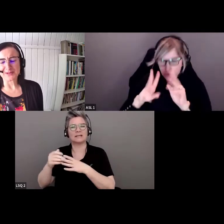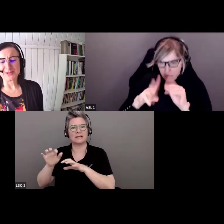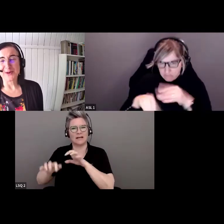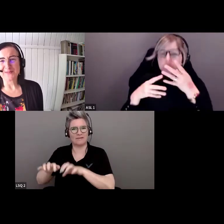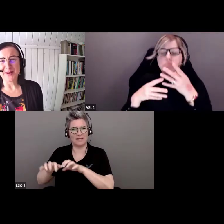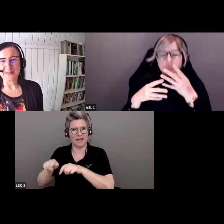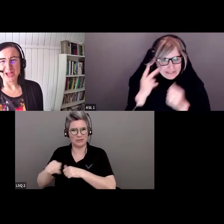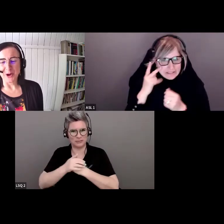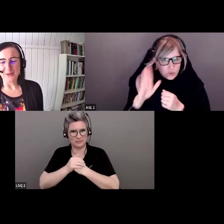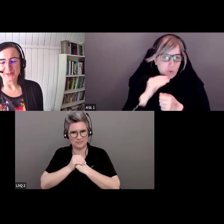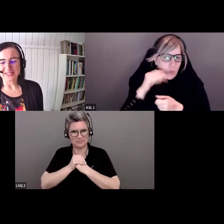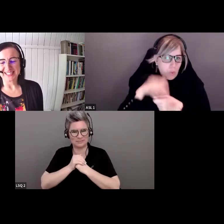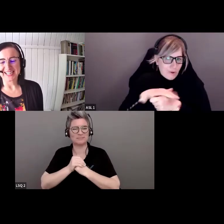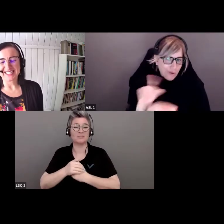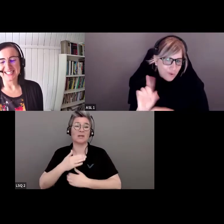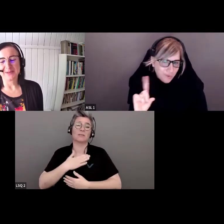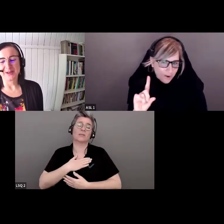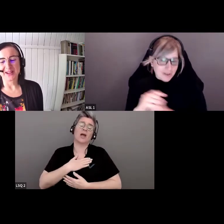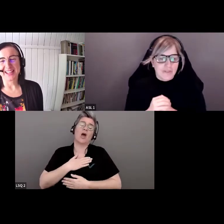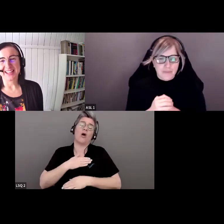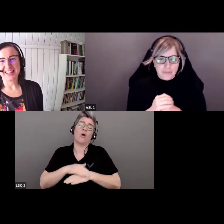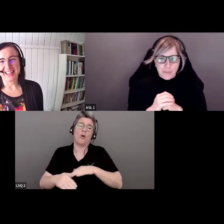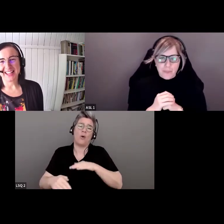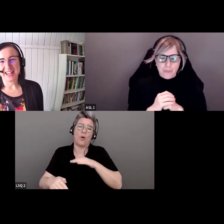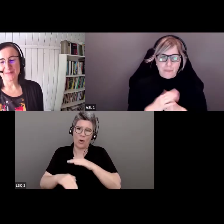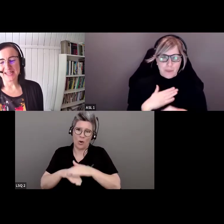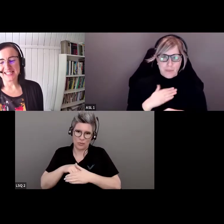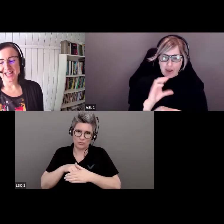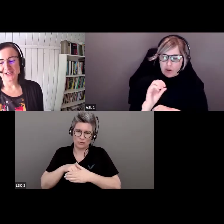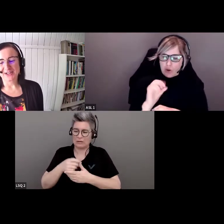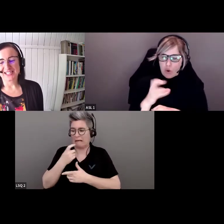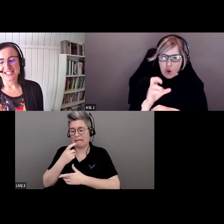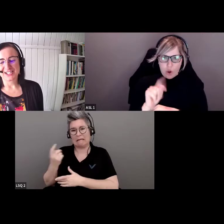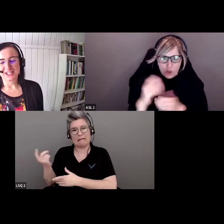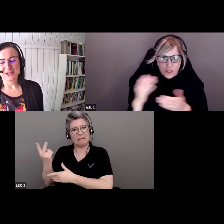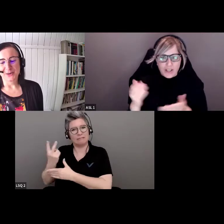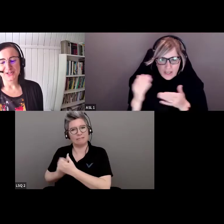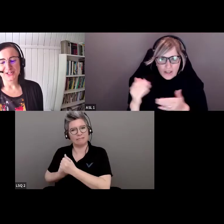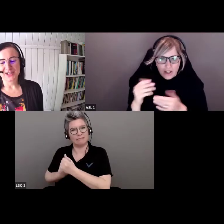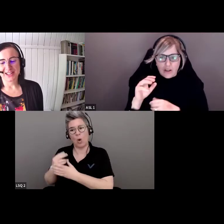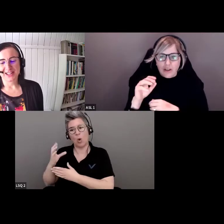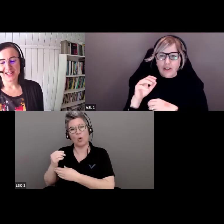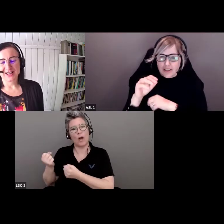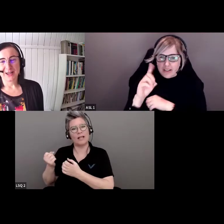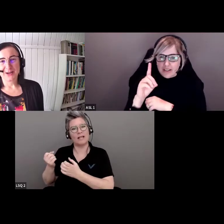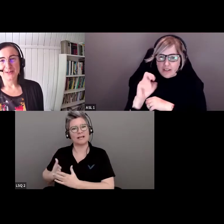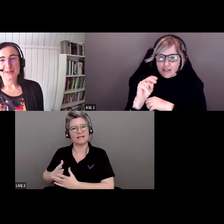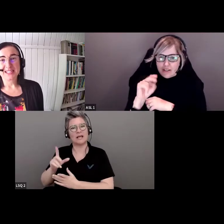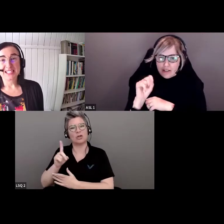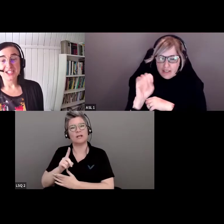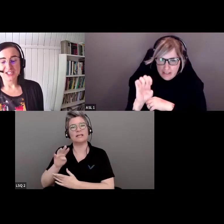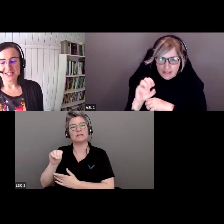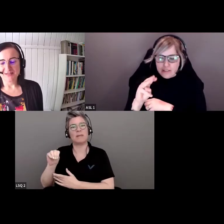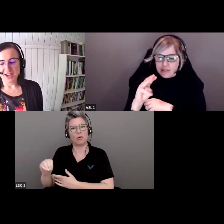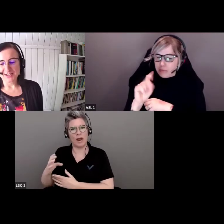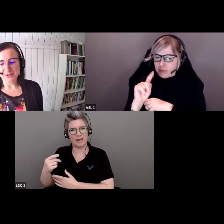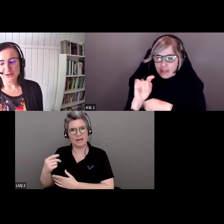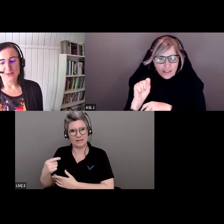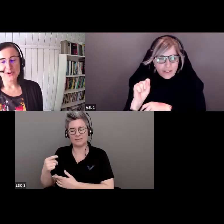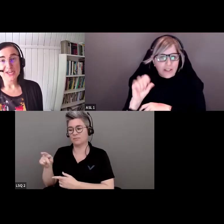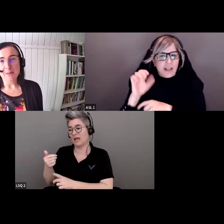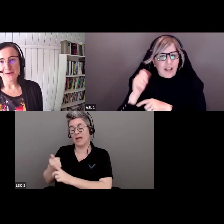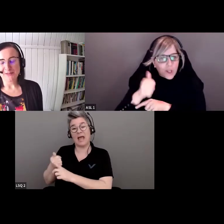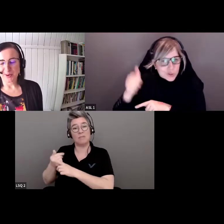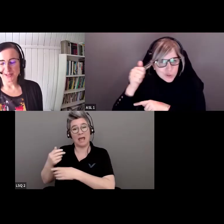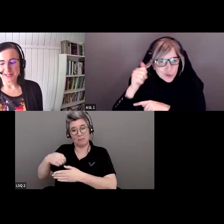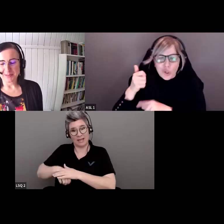Je suis très heureuse d'être accompagnée de ma co-animatrice, Denise McQuaig, aînée